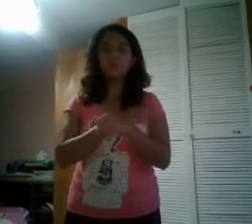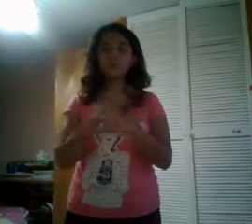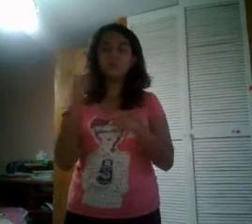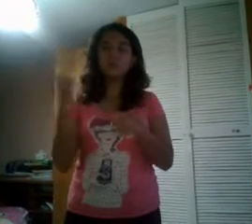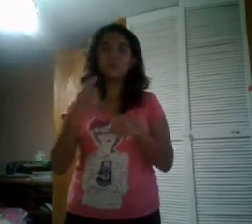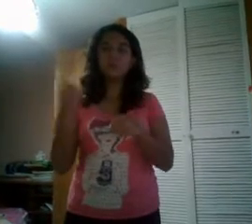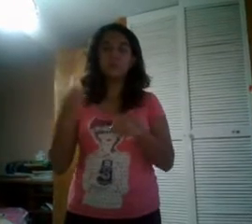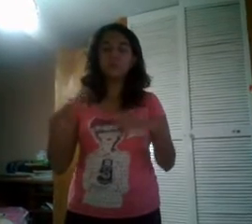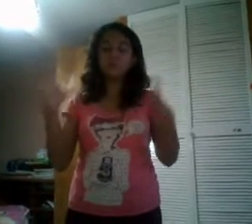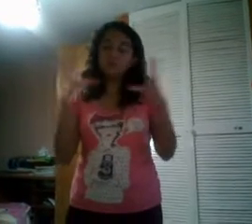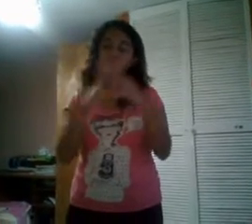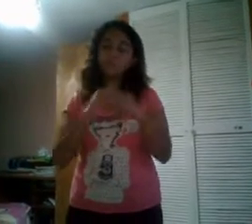su voz.